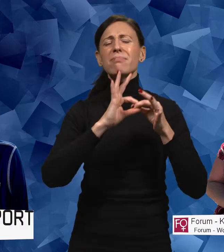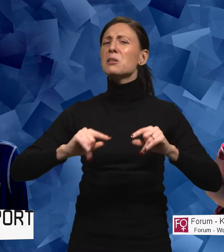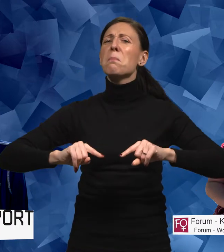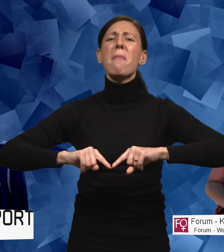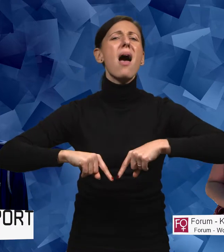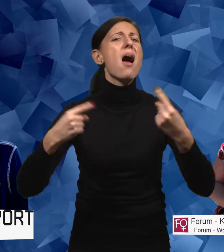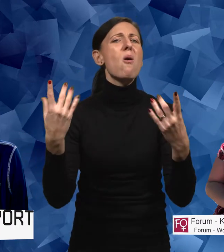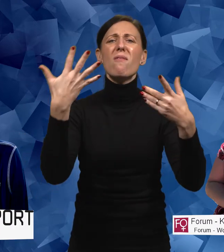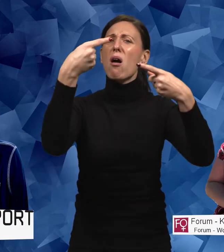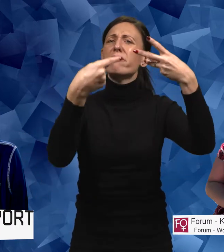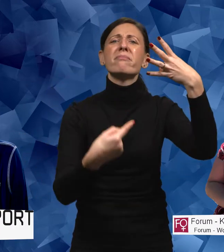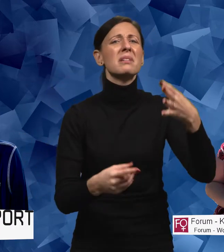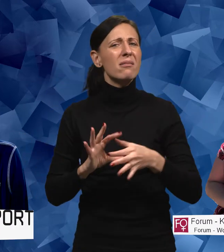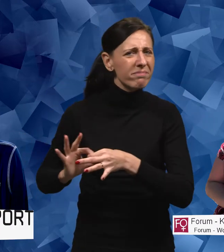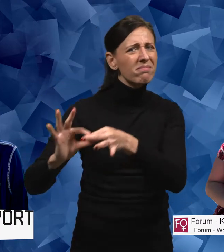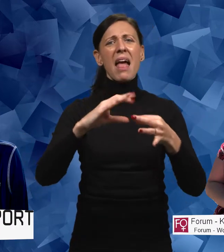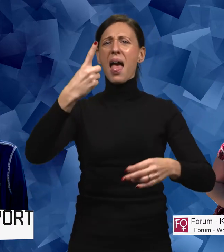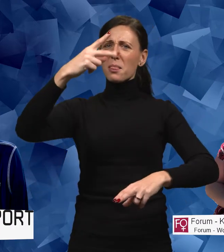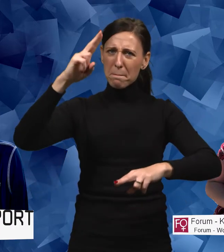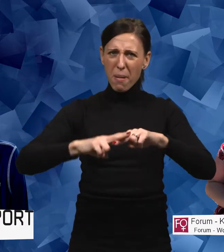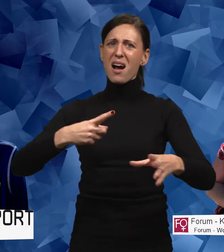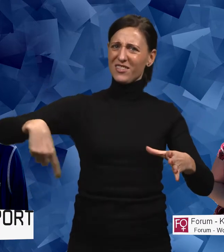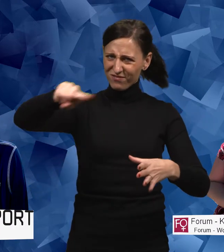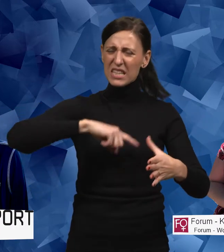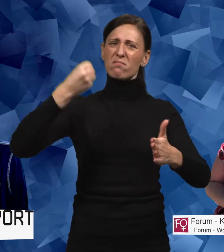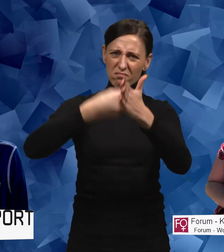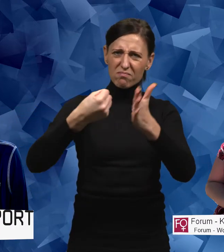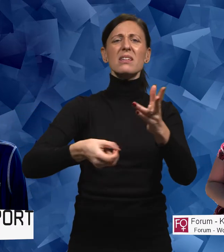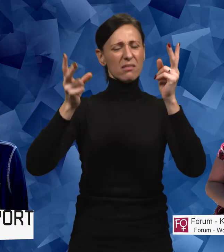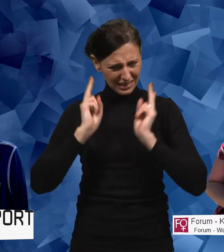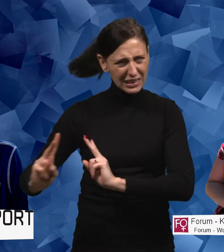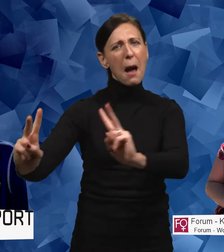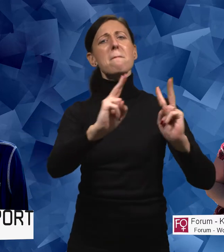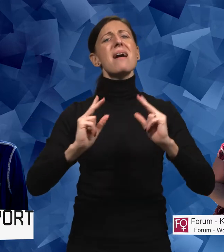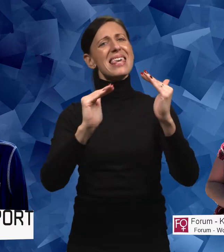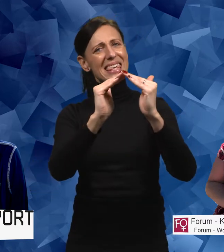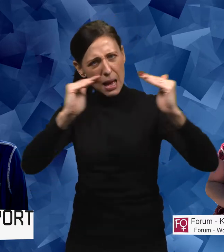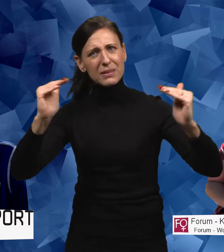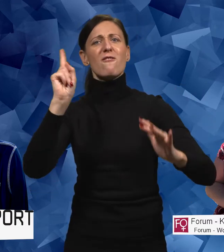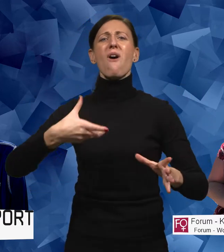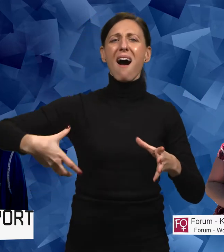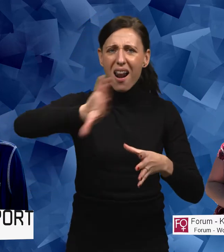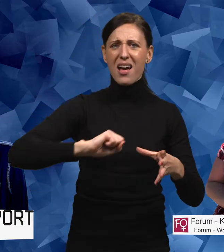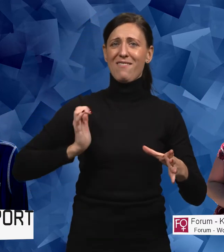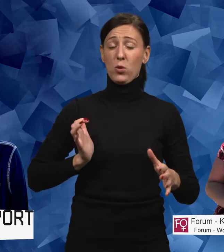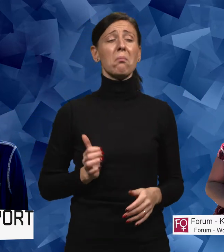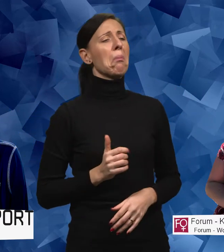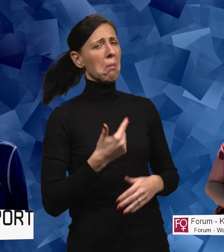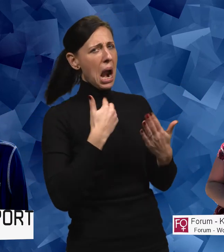vara en plats där man slåss för jämställdhet för alla kvinnor. Jag läste en artikel